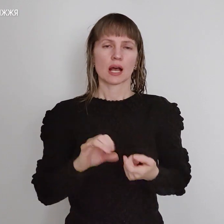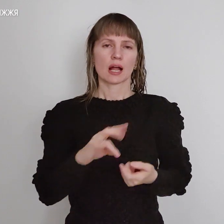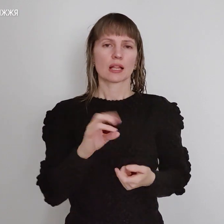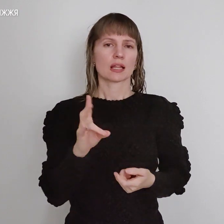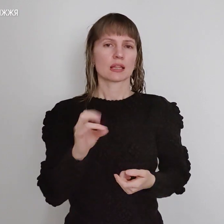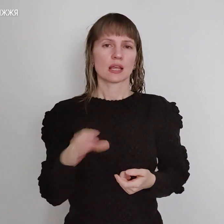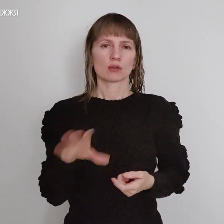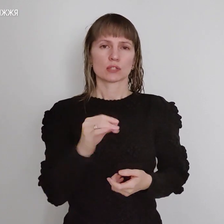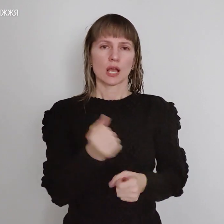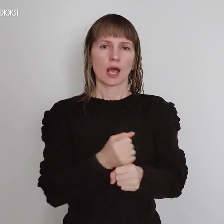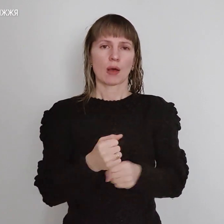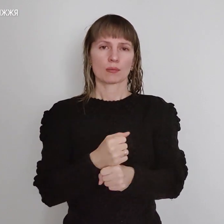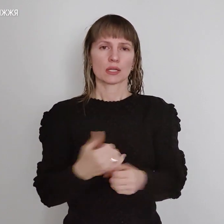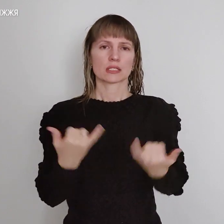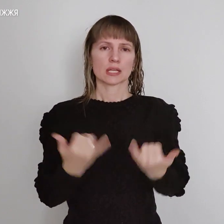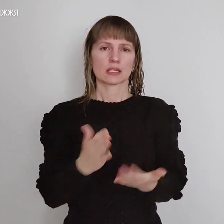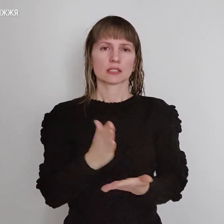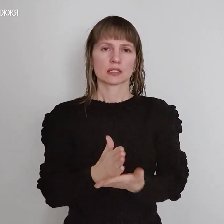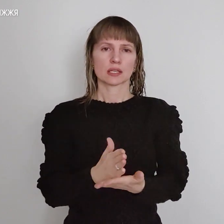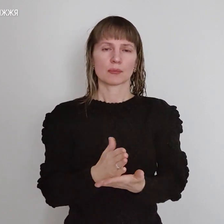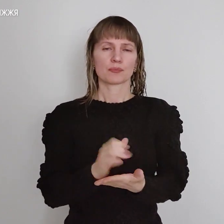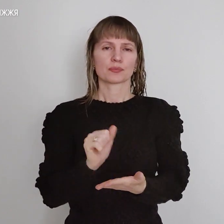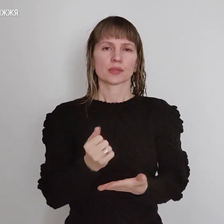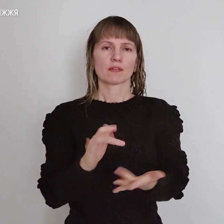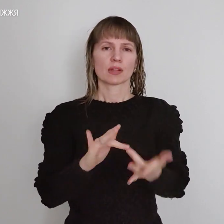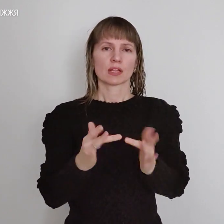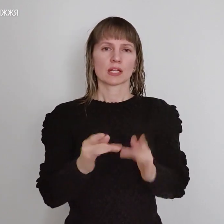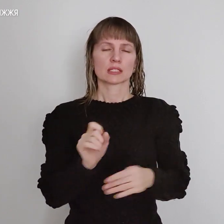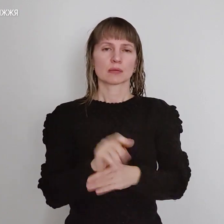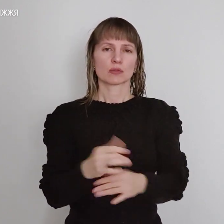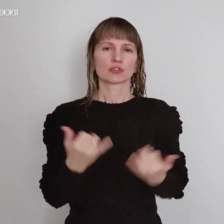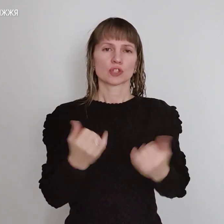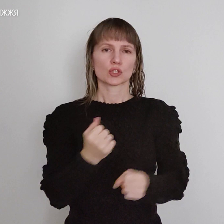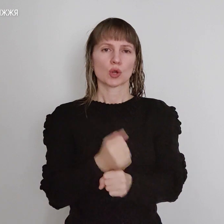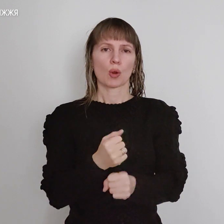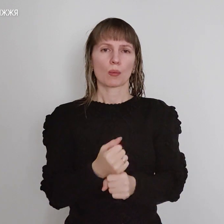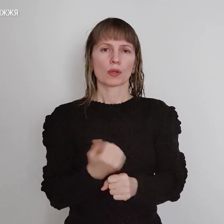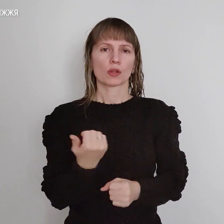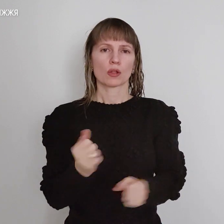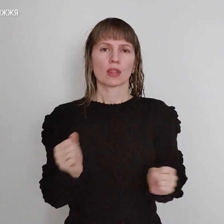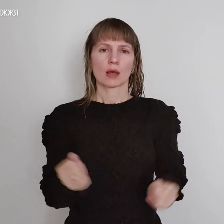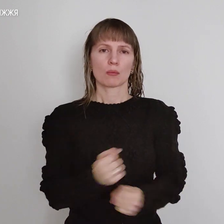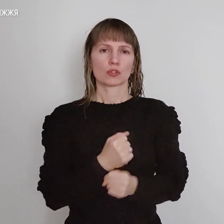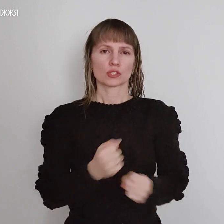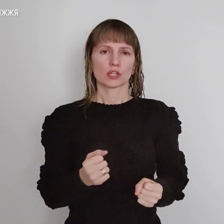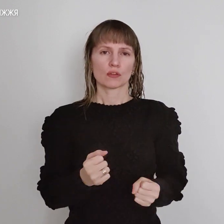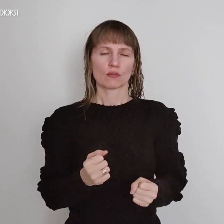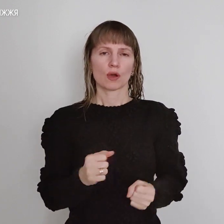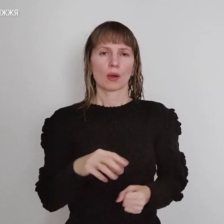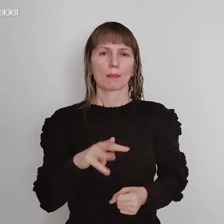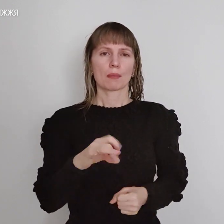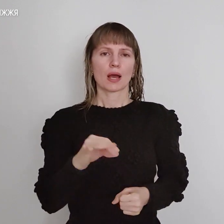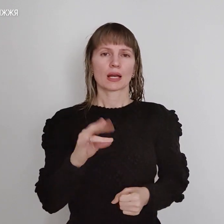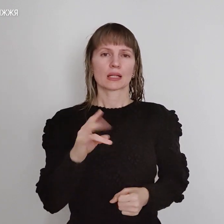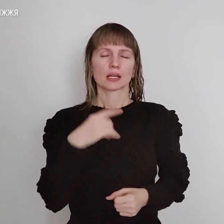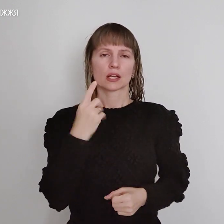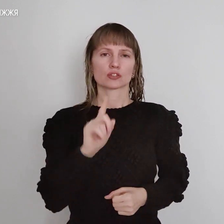аптеках він зараз є, а в інтернет-замовленнях зараз робити його не можна. Марина каже, що зі своєю